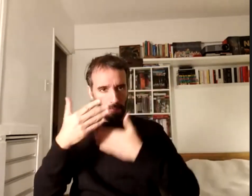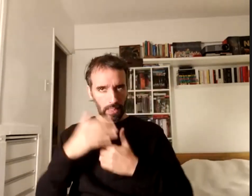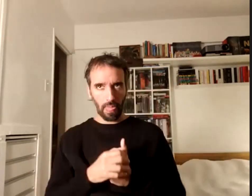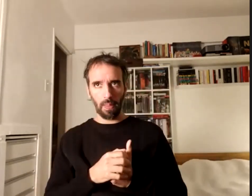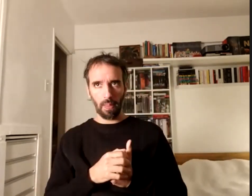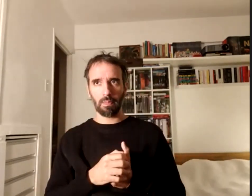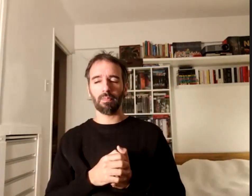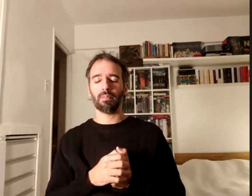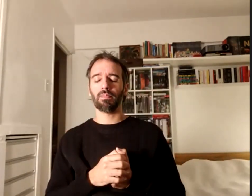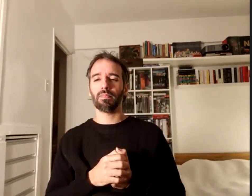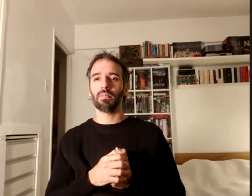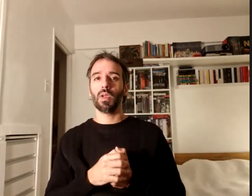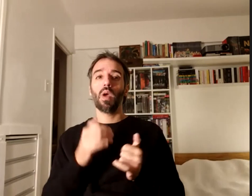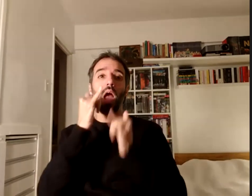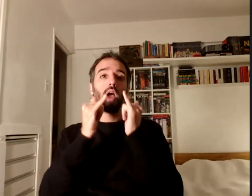voy a contar un poco sobre lo que es Tiflo Tiflonexo